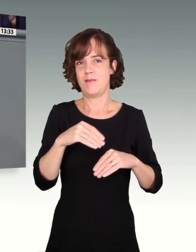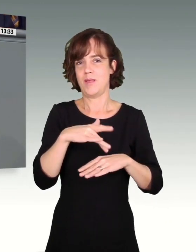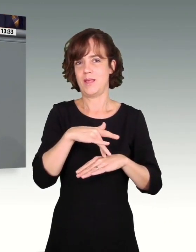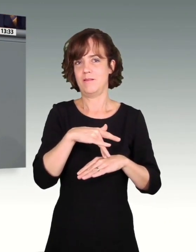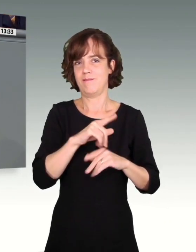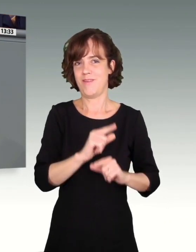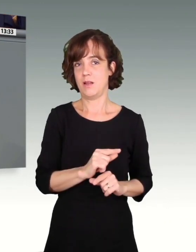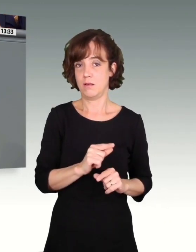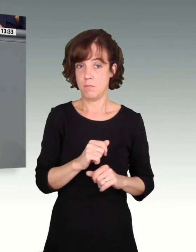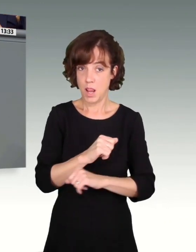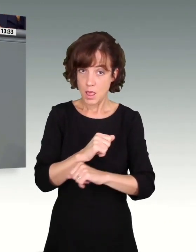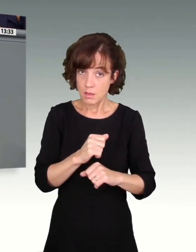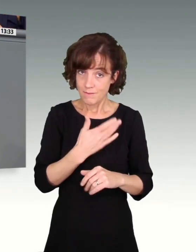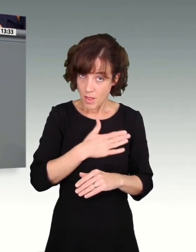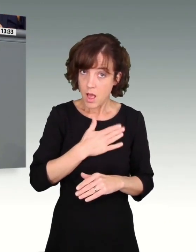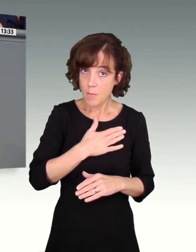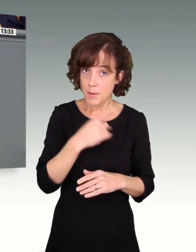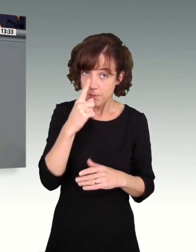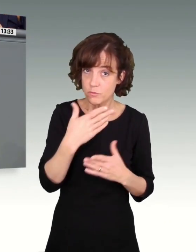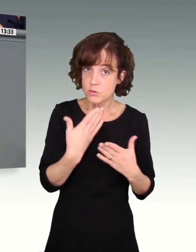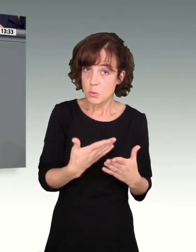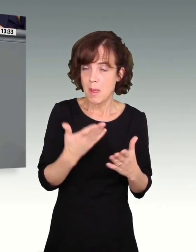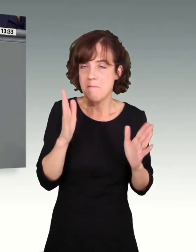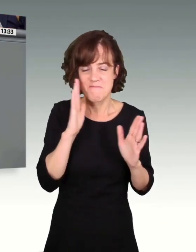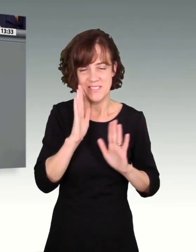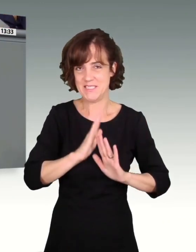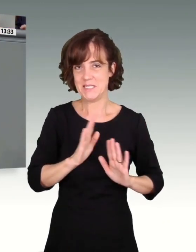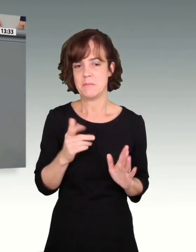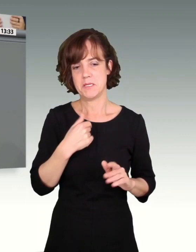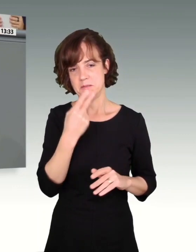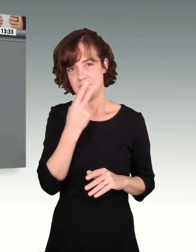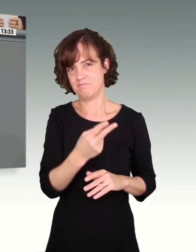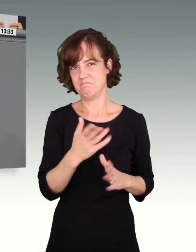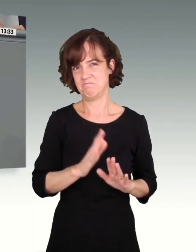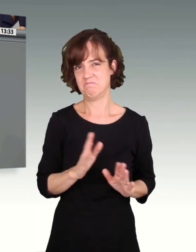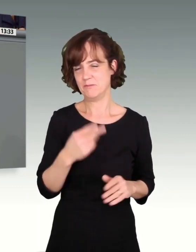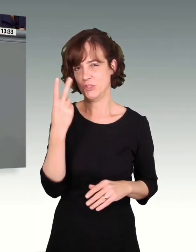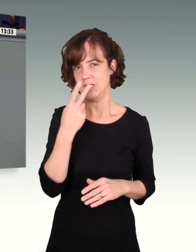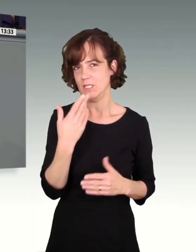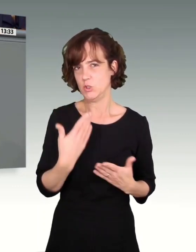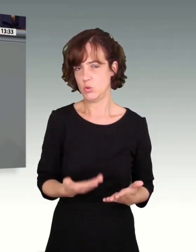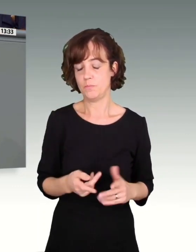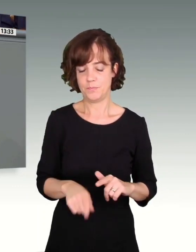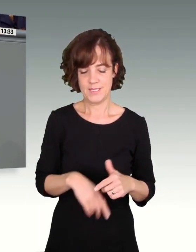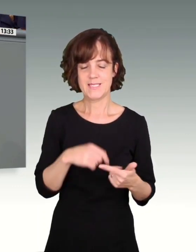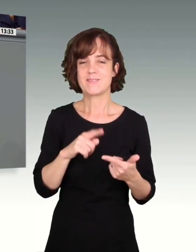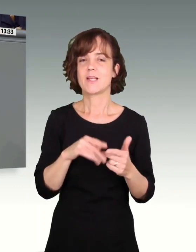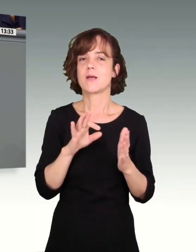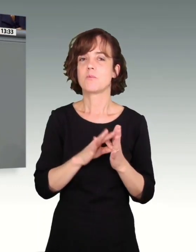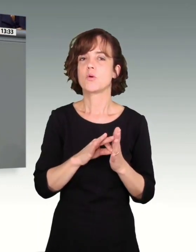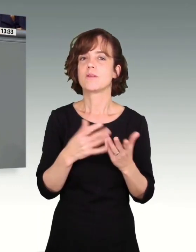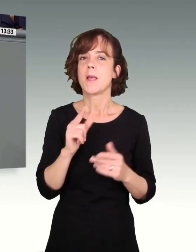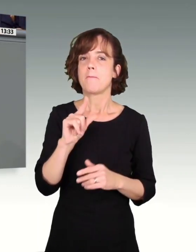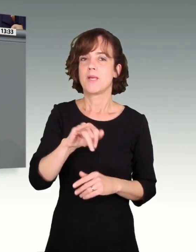Linke tatsächlich will, das ist dann wieder eine andere Frage. Aber ich hätte dafür kein Verständnis. Zweitens sind